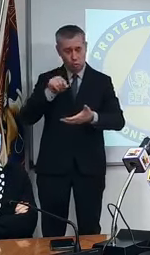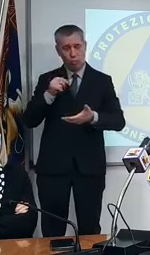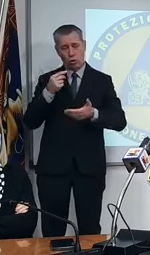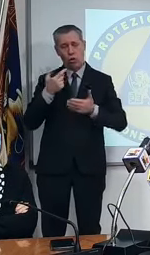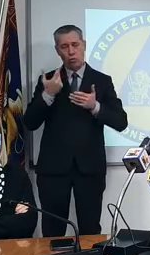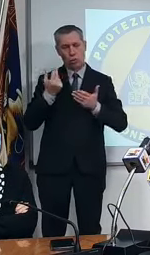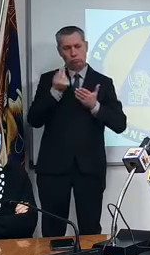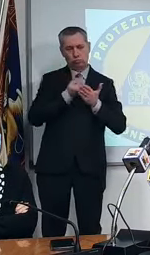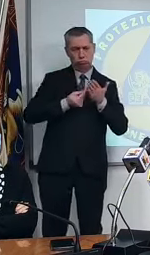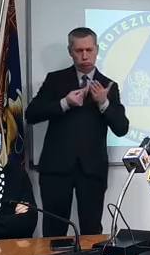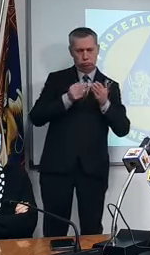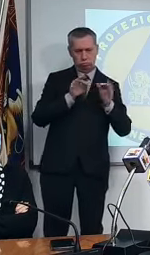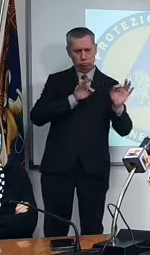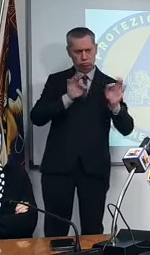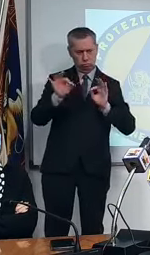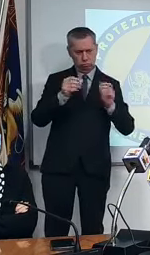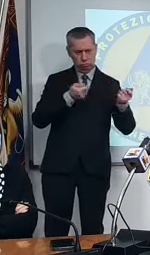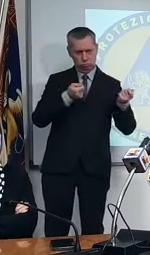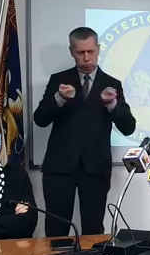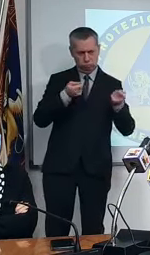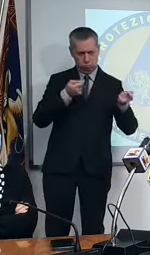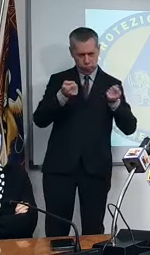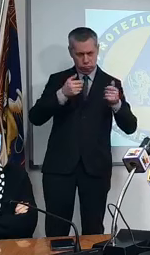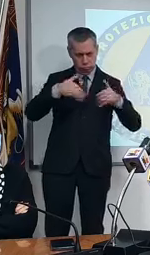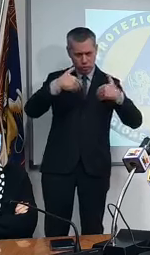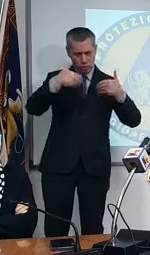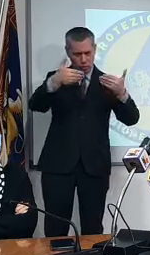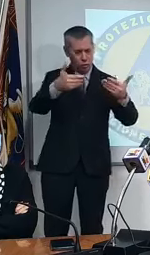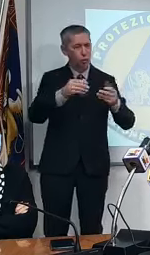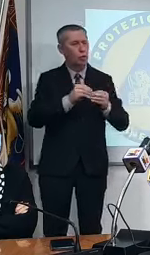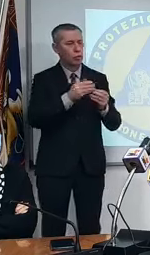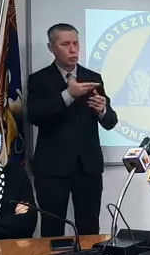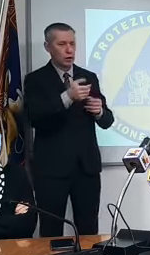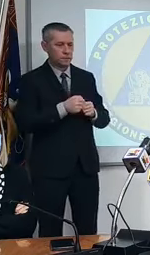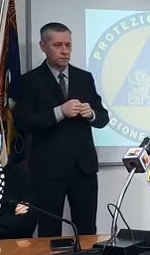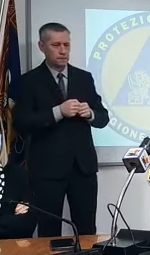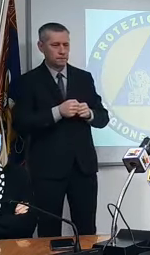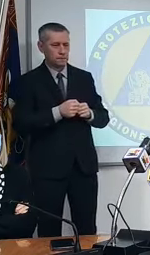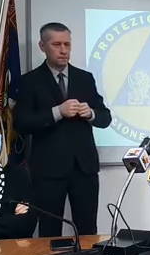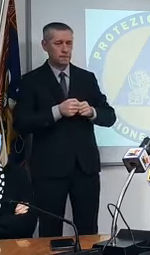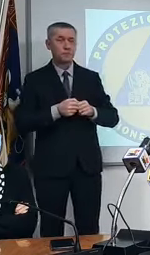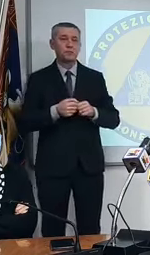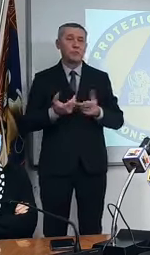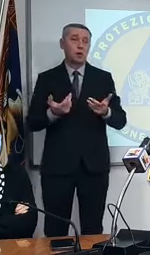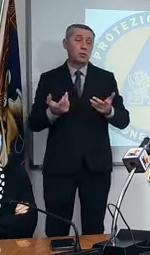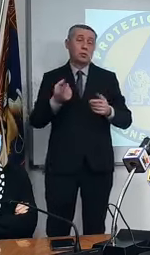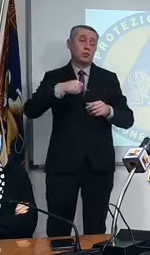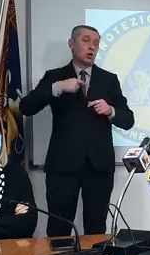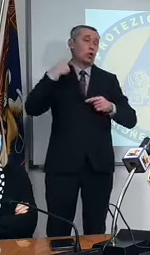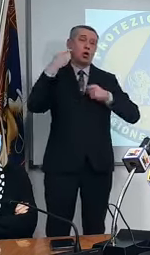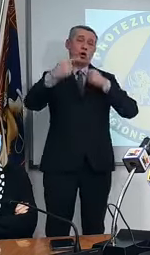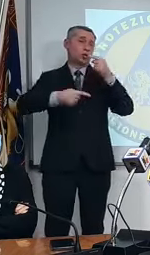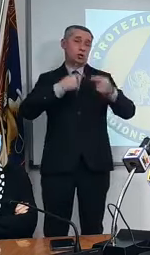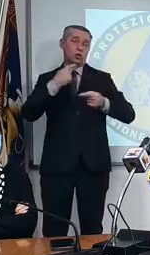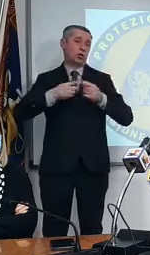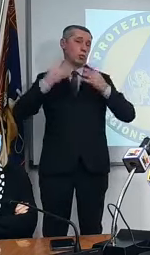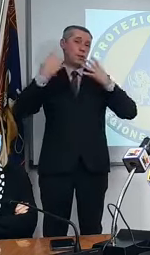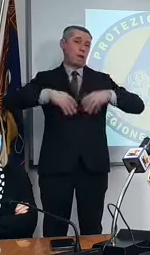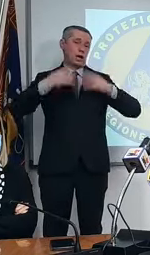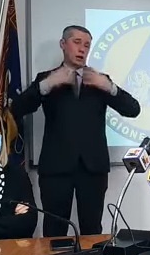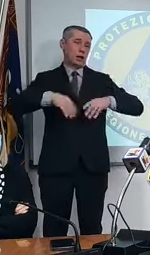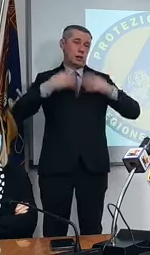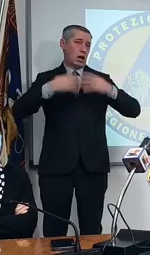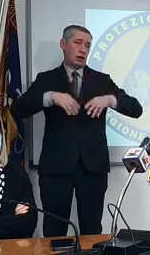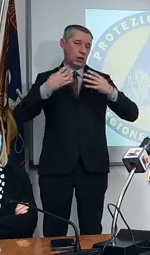ancora più massivo verso la popolazione noi continuiamo a fare in modo che la nostra macchina vaccinale